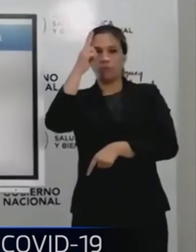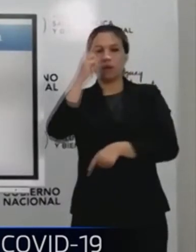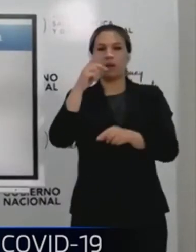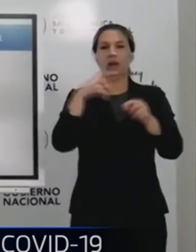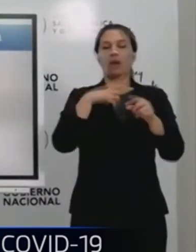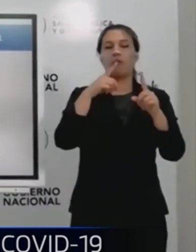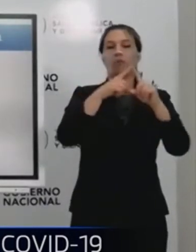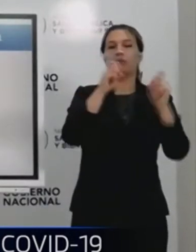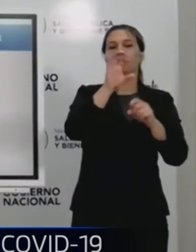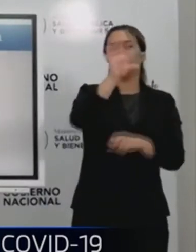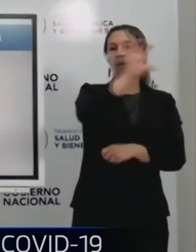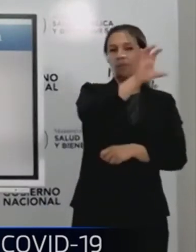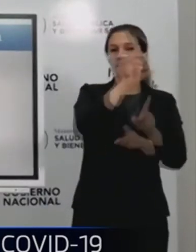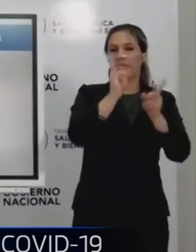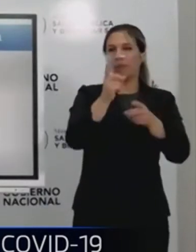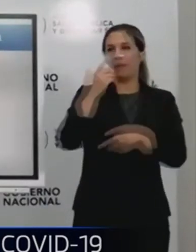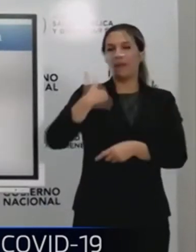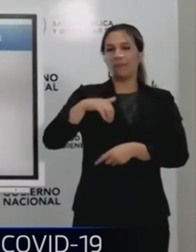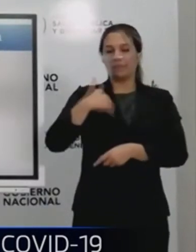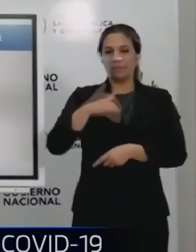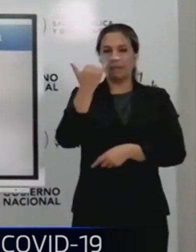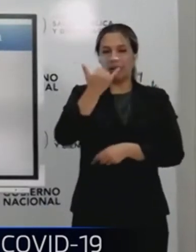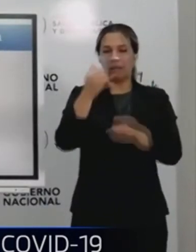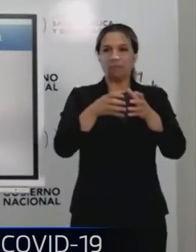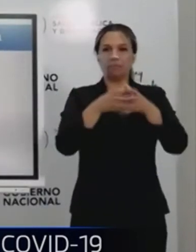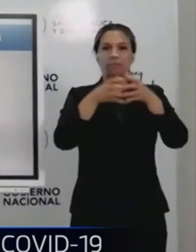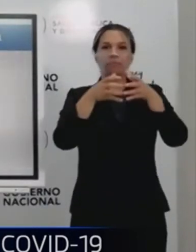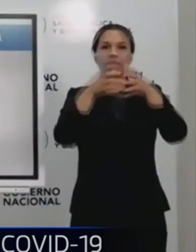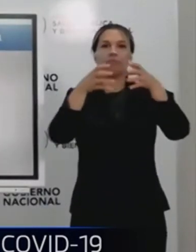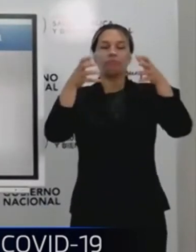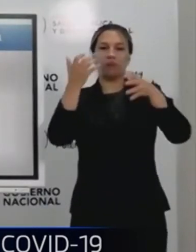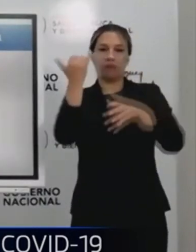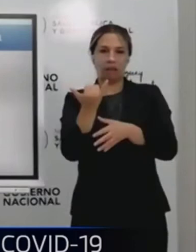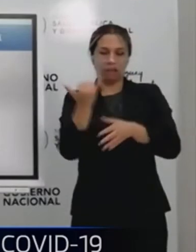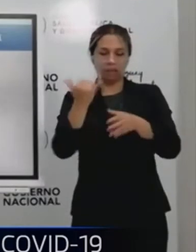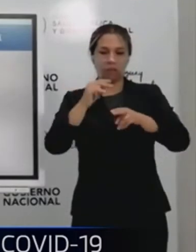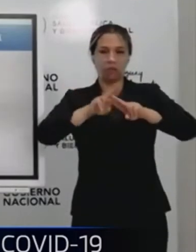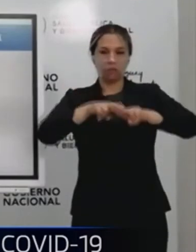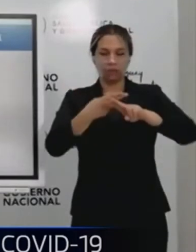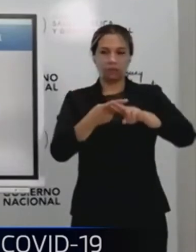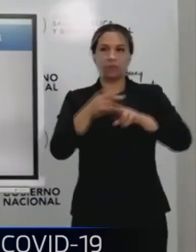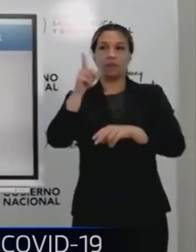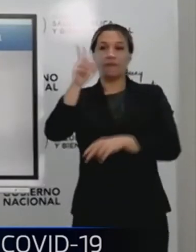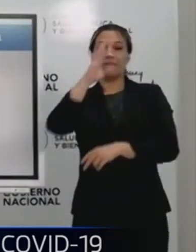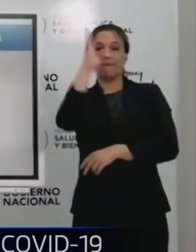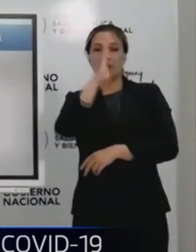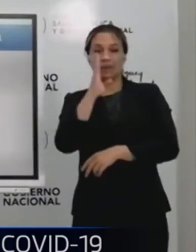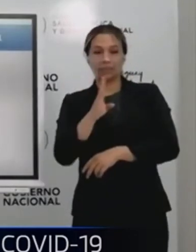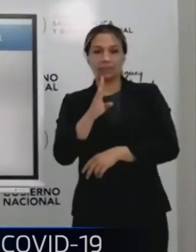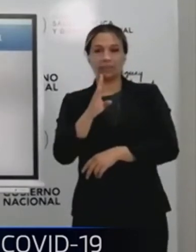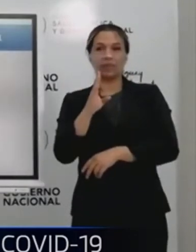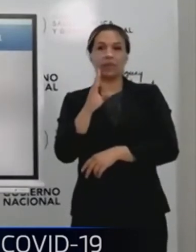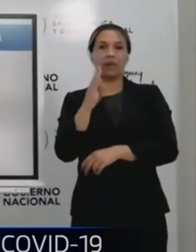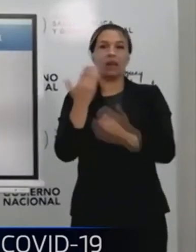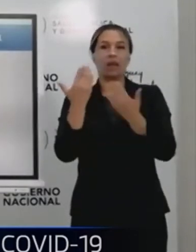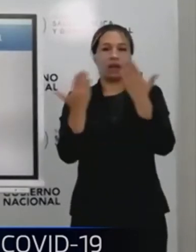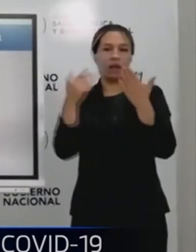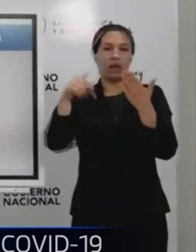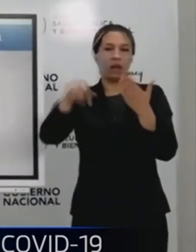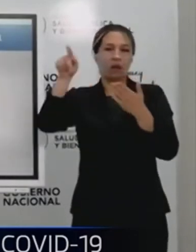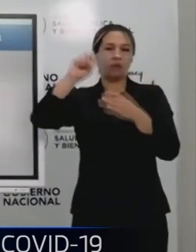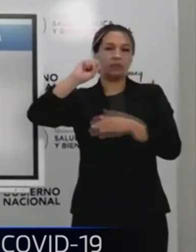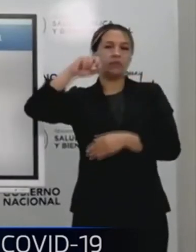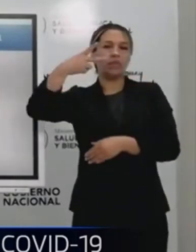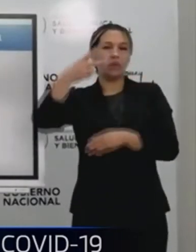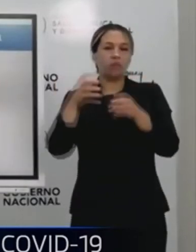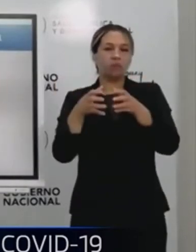teniendo un ascenso de la epidemia en la Argentina. Se ven ligeros rangos de descenso. En Brasil, aparentemente hay un inicio de una segunda ola, pero